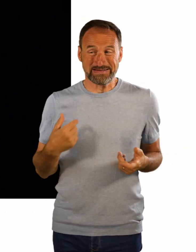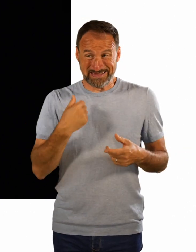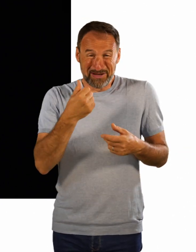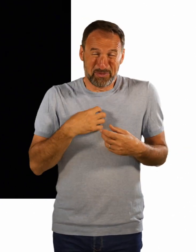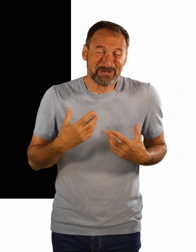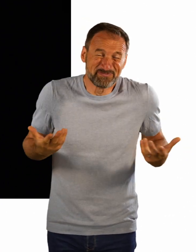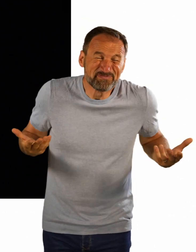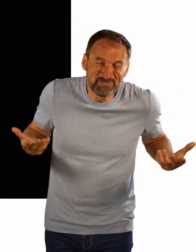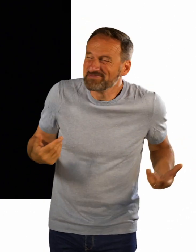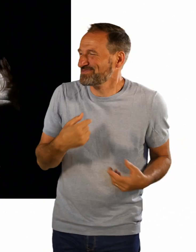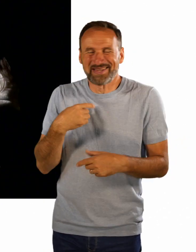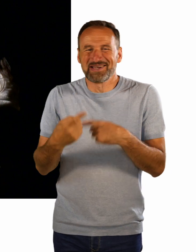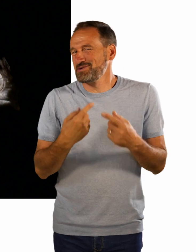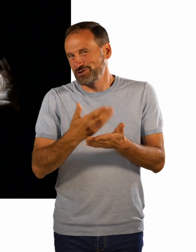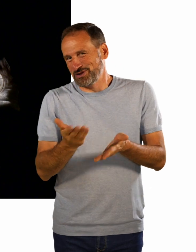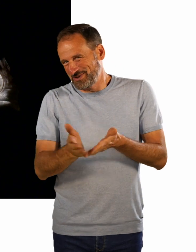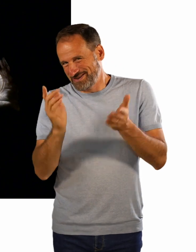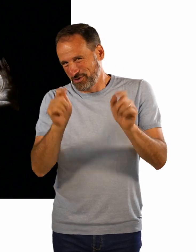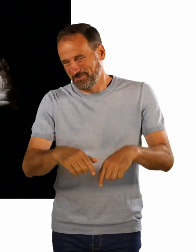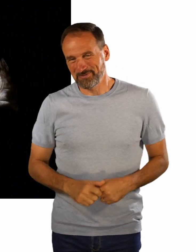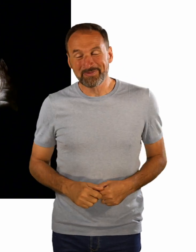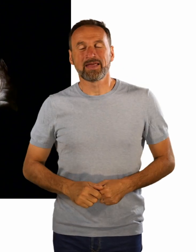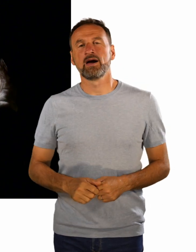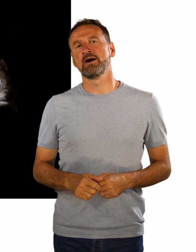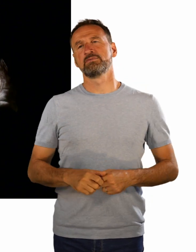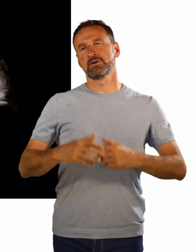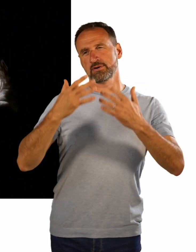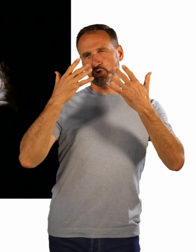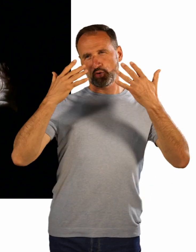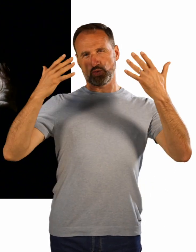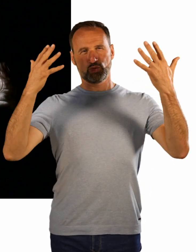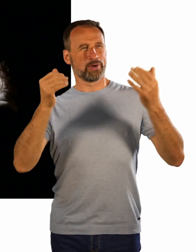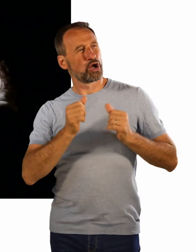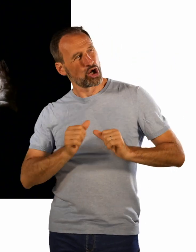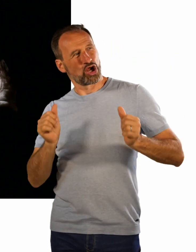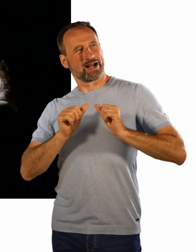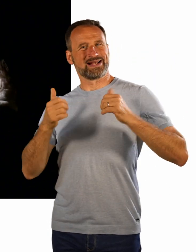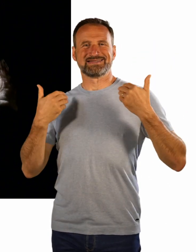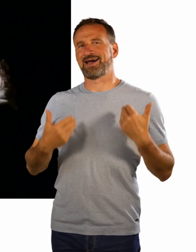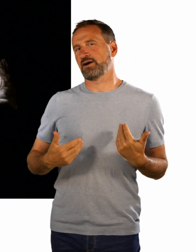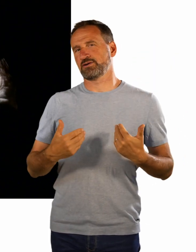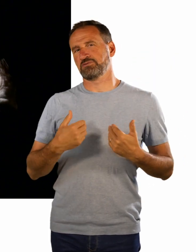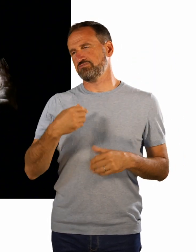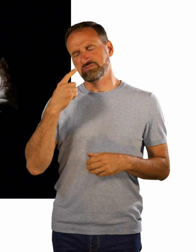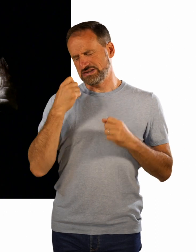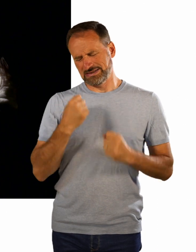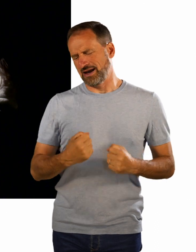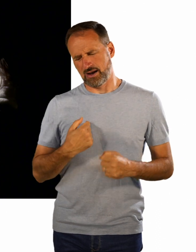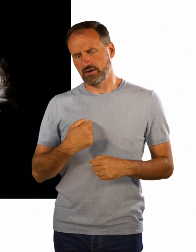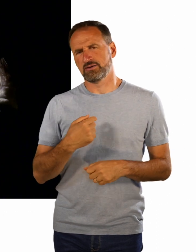Ruhm und glücklich sein, so scheint es mir, ist mit Sicherheit temporär vor allem glücklich sein.